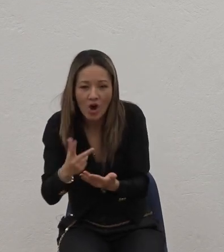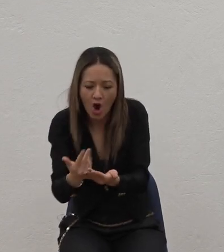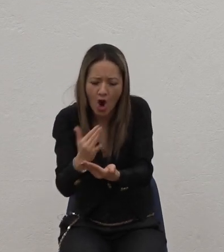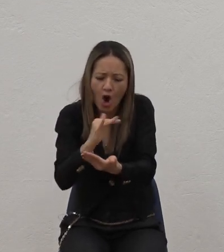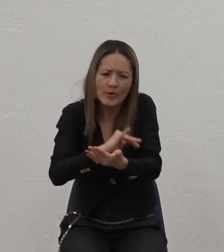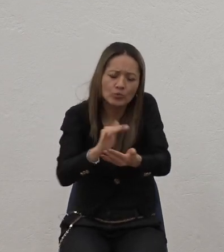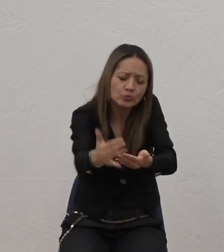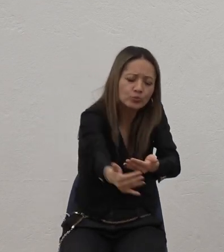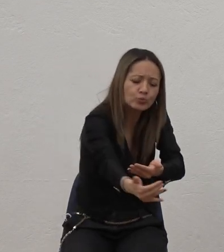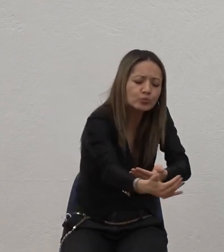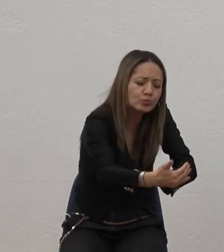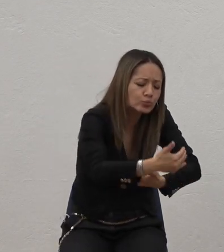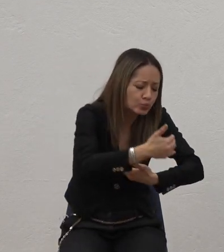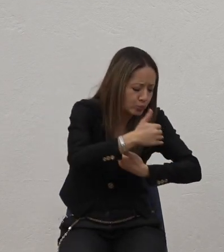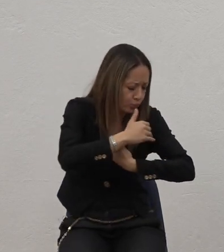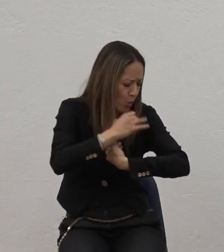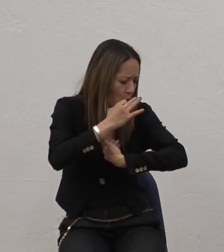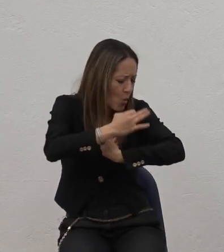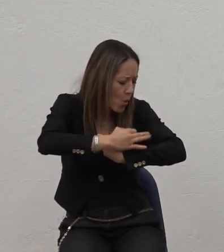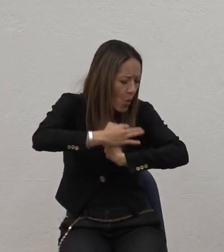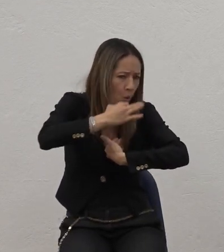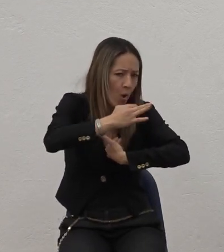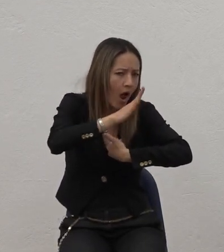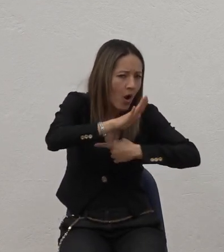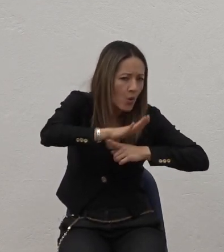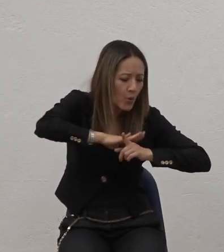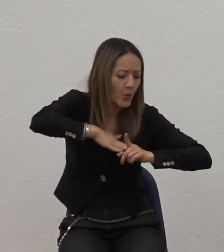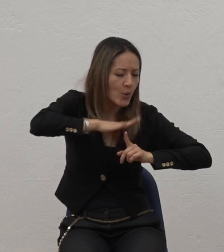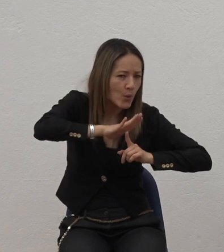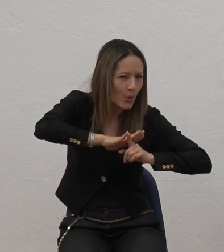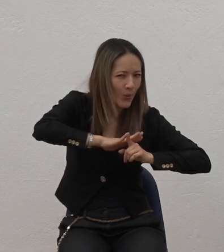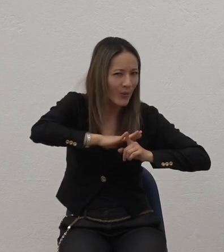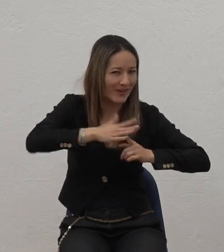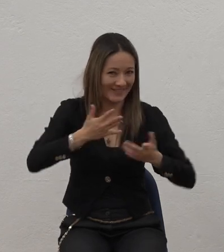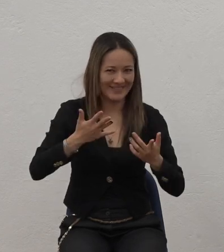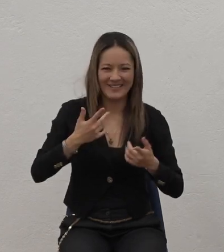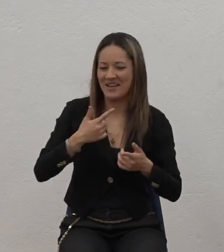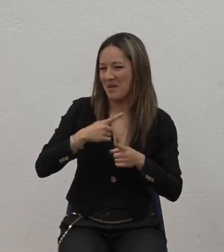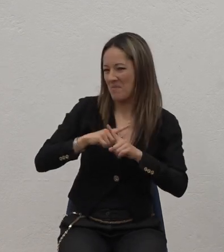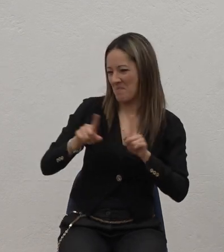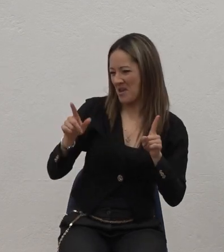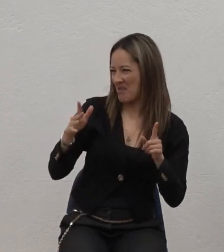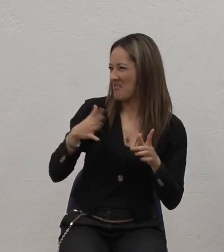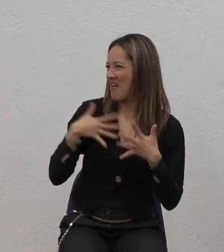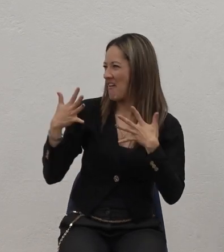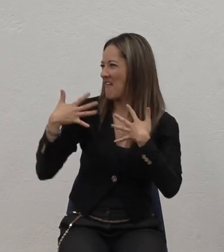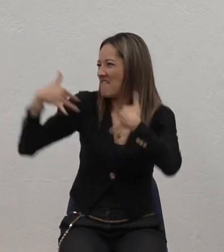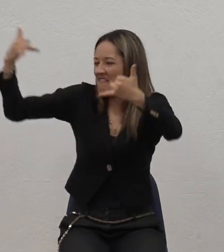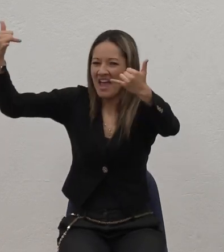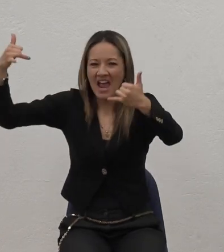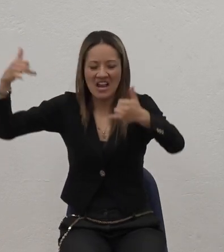guarda Las cuida Las consiente Pero yo feliz Eso sangualeteaba Por Satanás Y hasta descuajado Me tenía Y